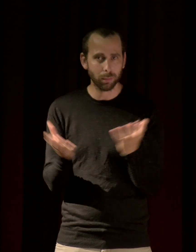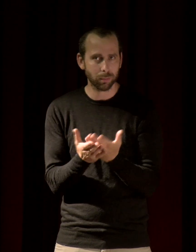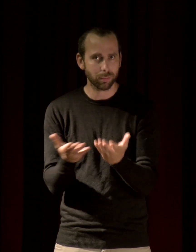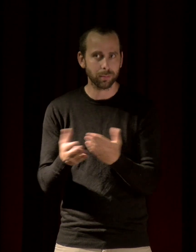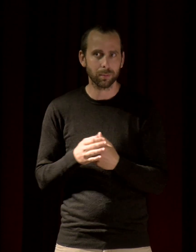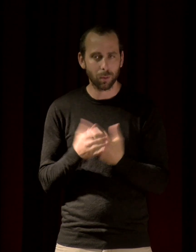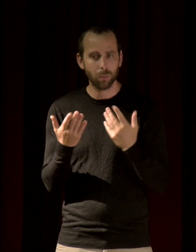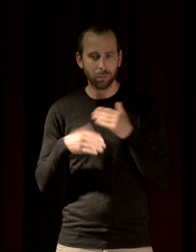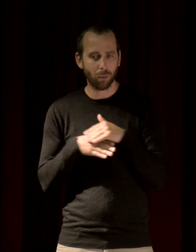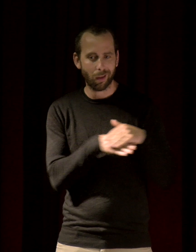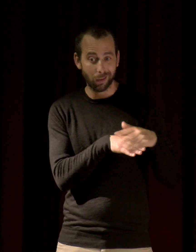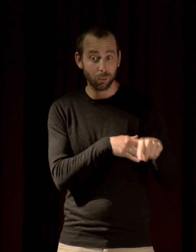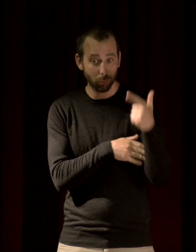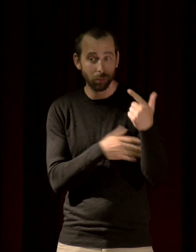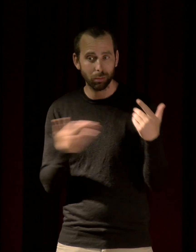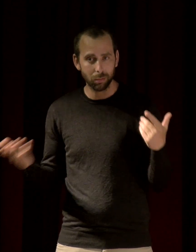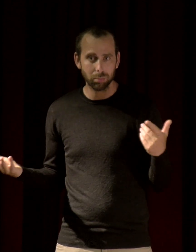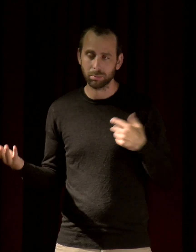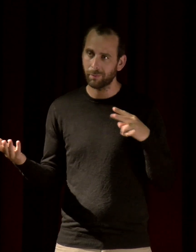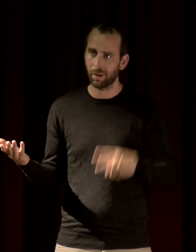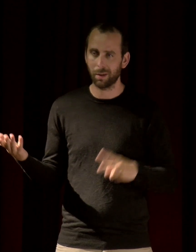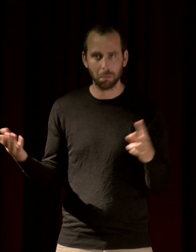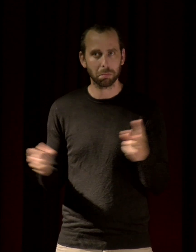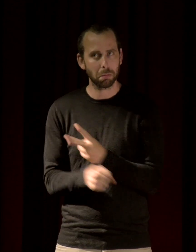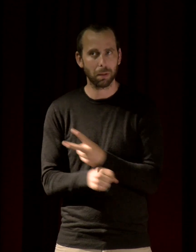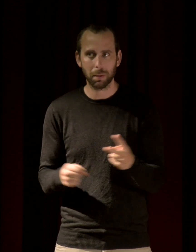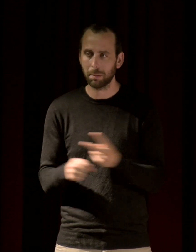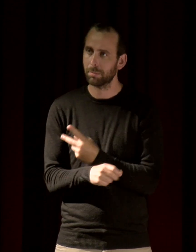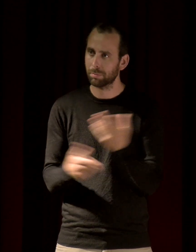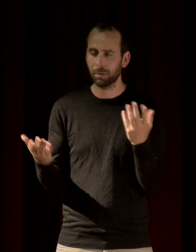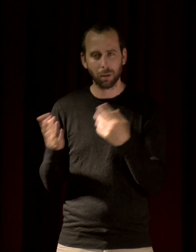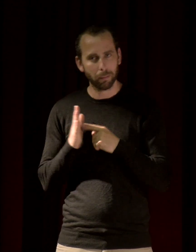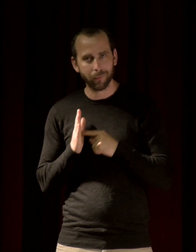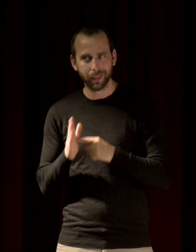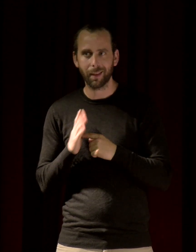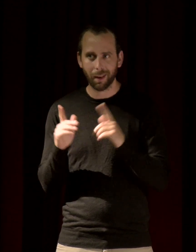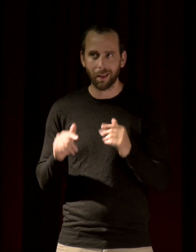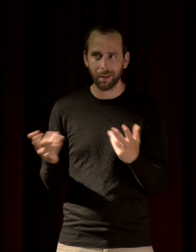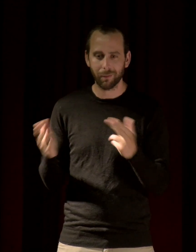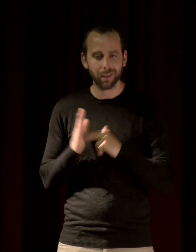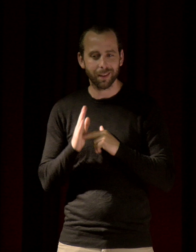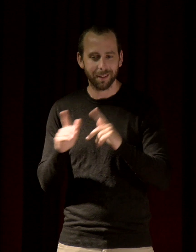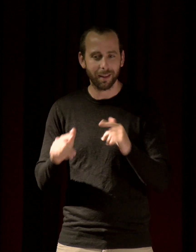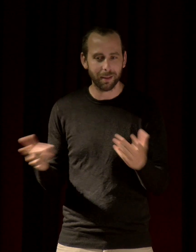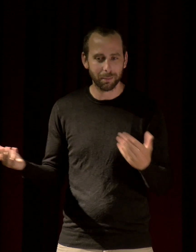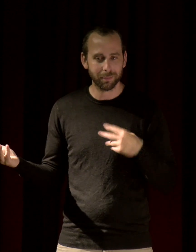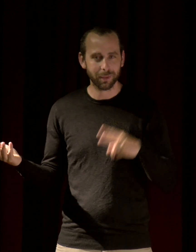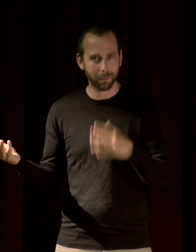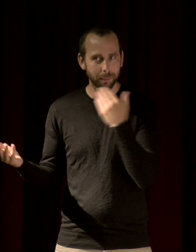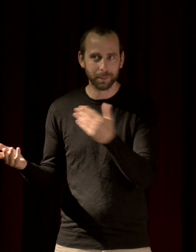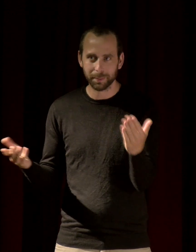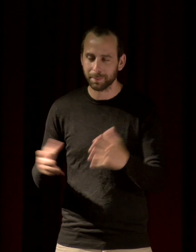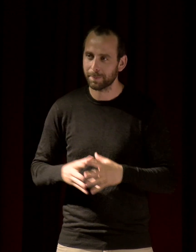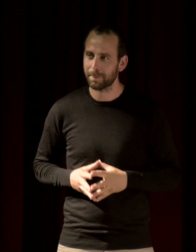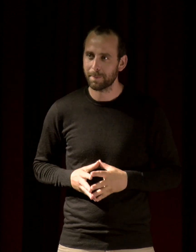de douze soirées donc c'est vraiment une très belle performance. Merci encore pour votre fidélité et puis des remerciements évidemment